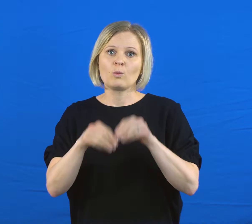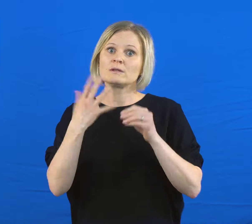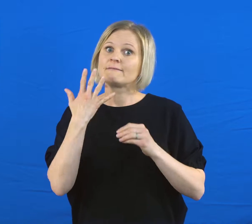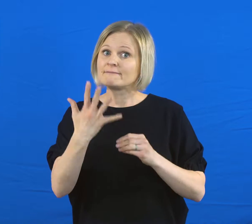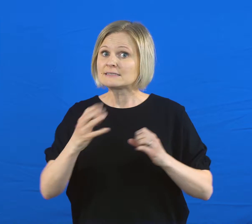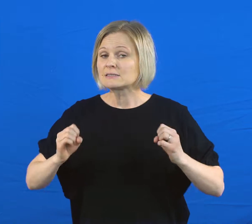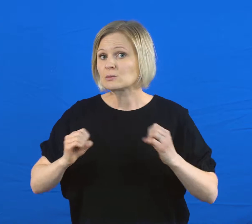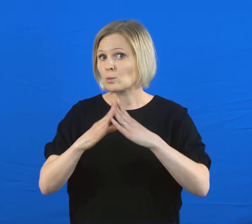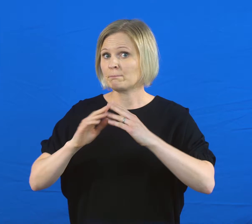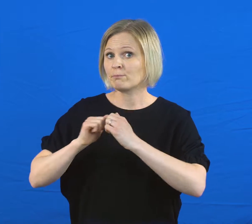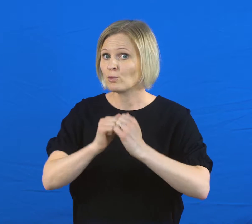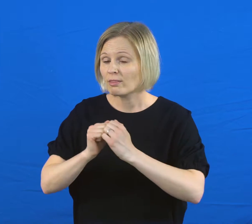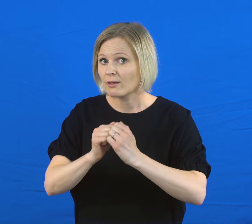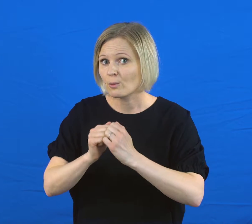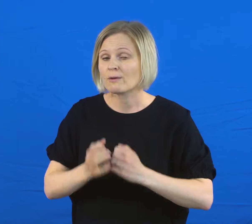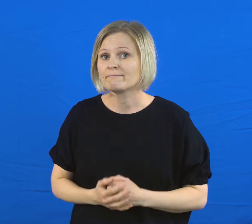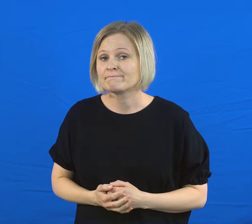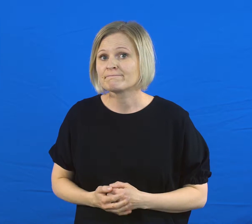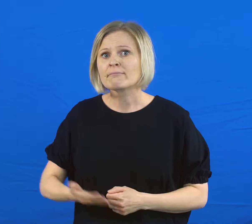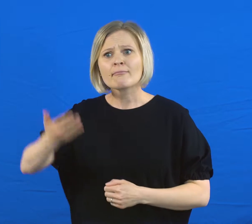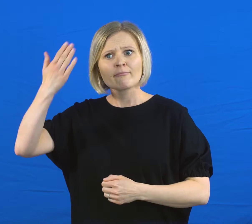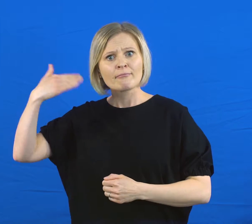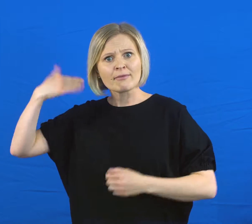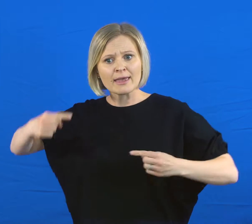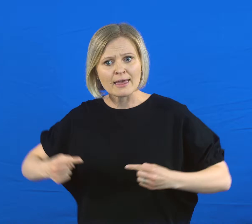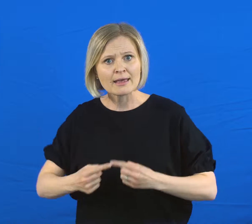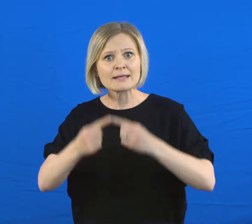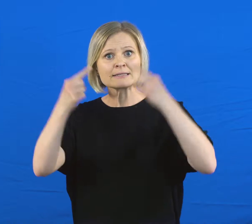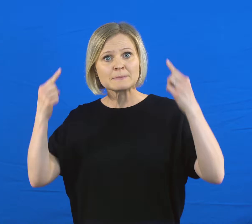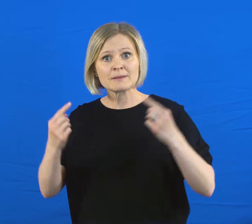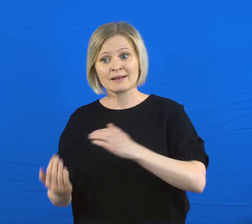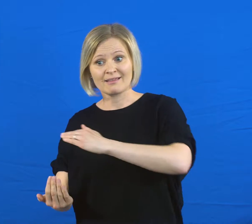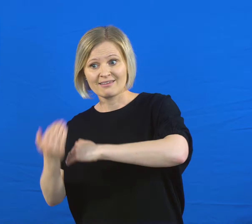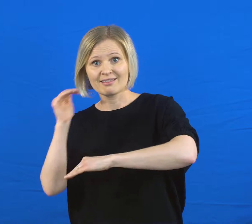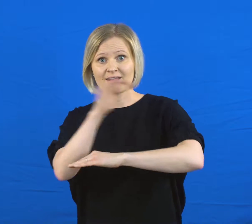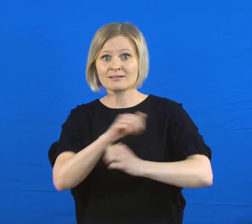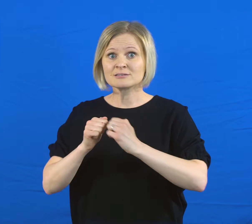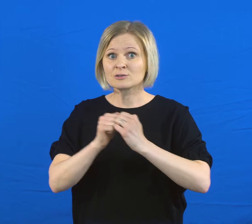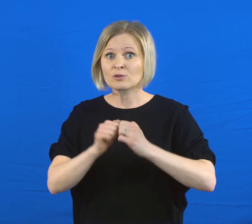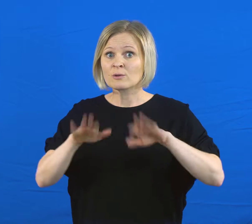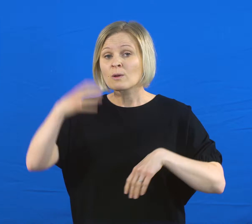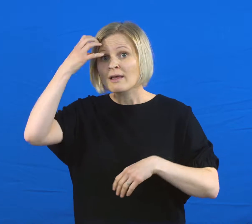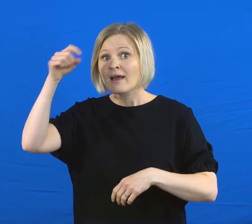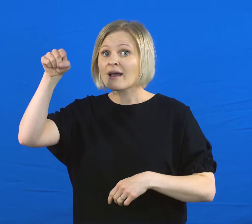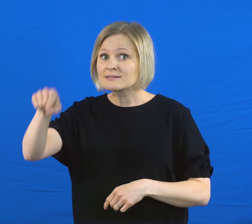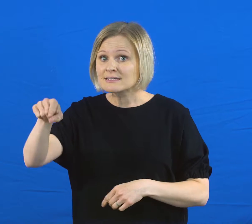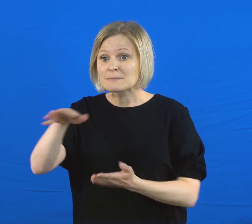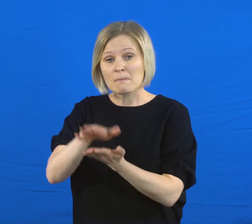kohtaavat yhden viikonlopun aikana viidessä huippuottelussa. Ensi kertaa Itä- ja Länsi olivat